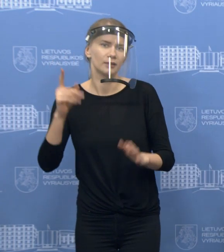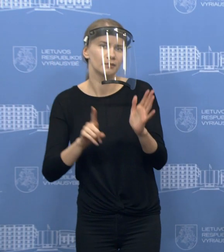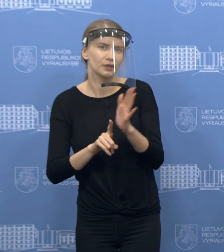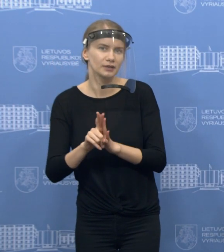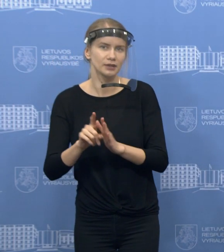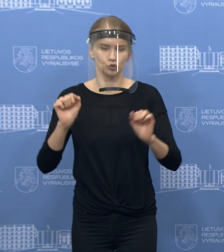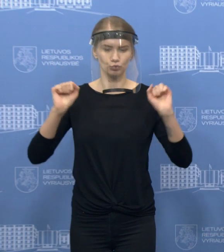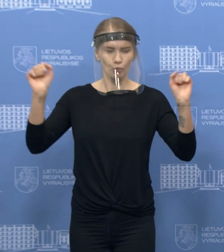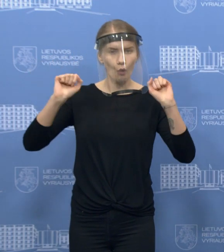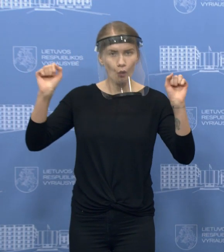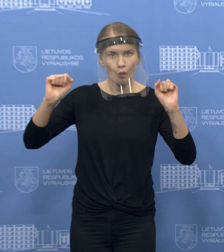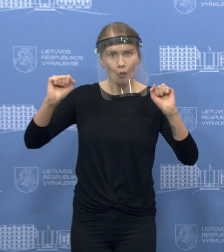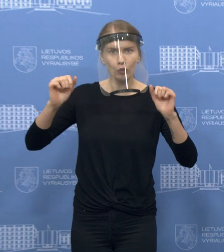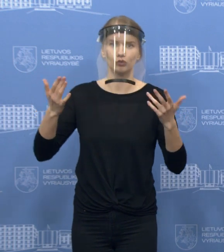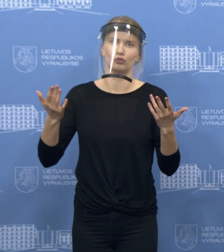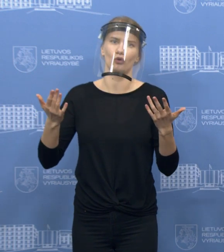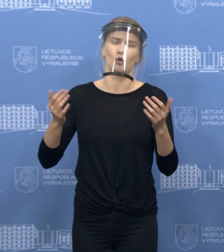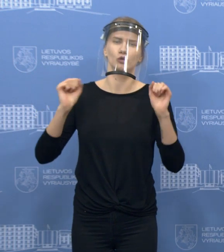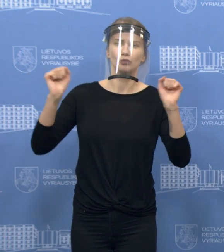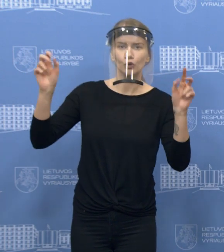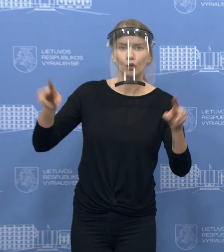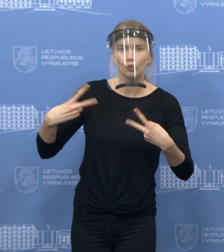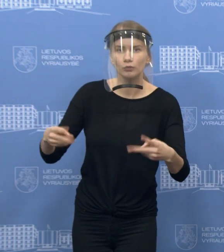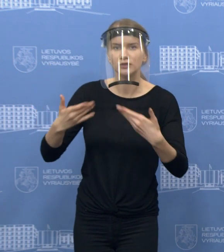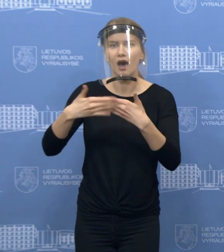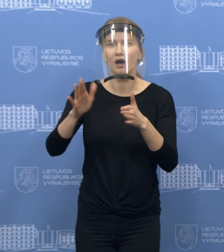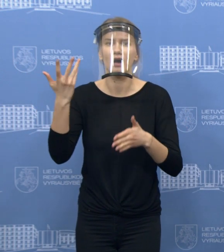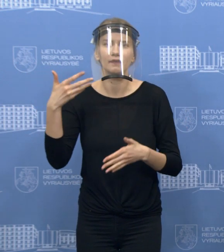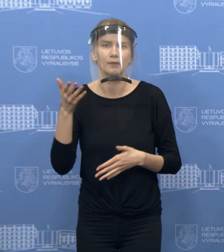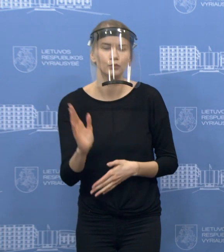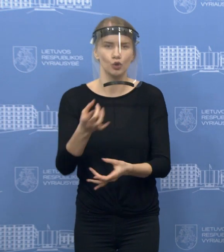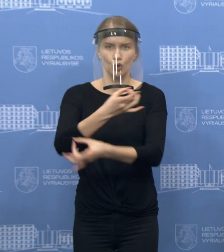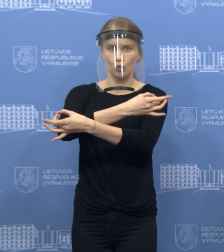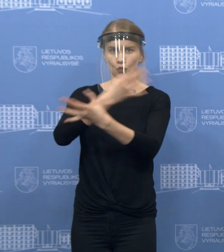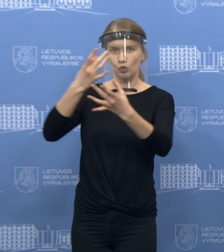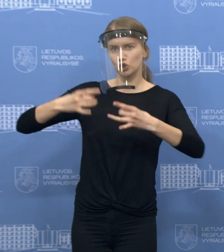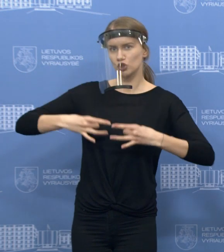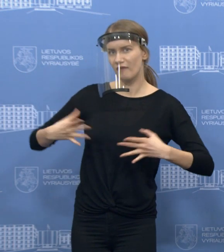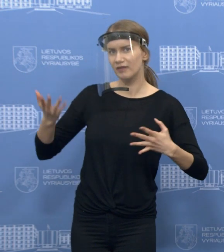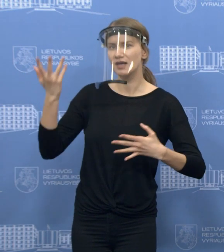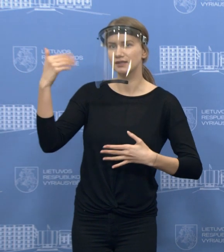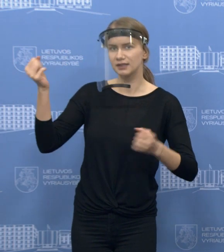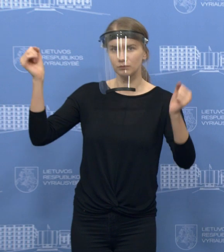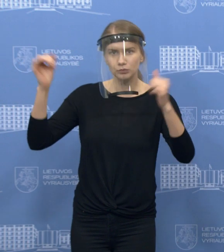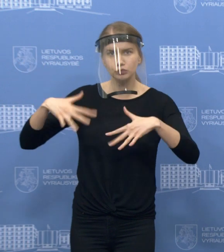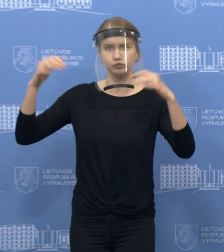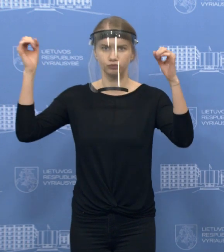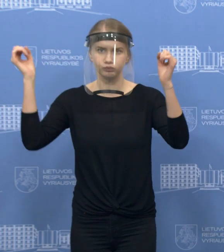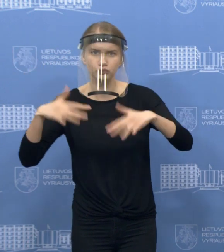kažkokiai, sporto renginiai, sporto klubai, kada galėtų kultūros renginiai pradėti veikti, kada galėtų